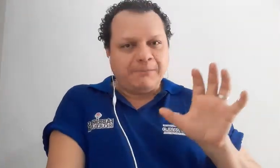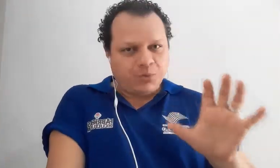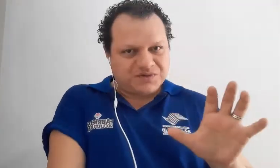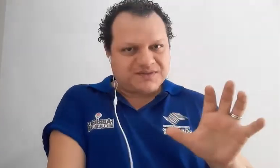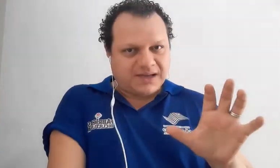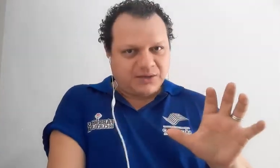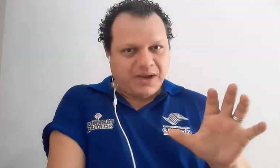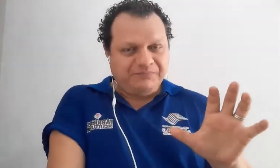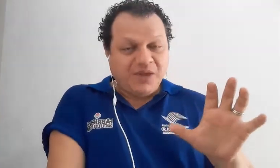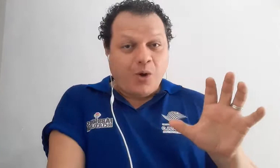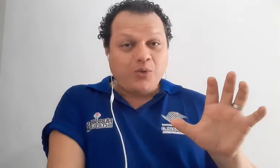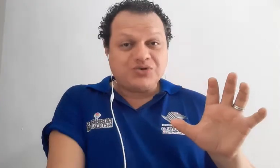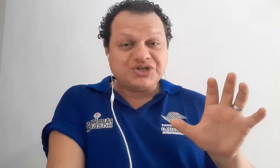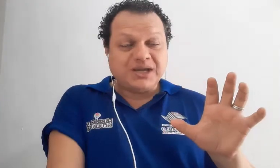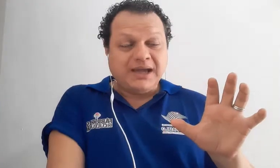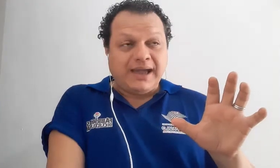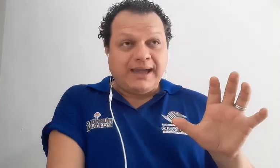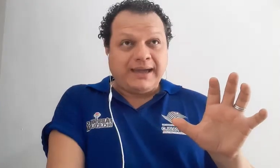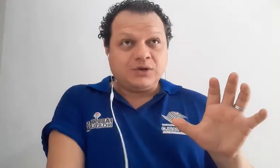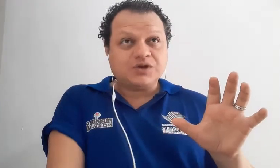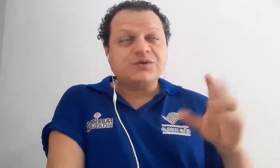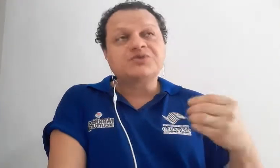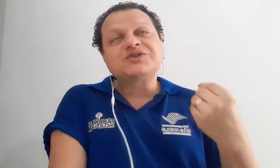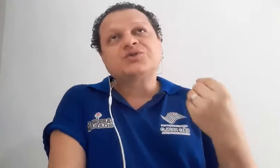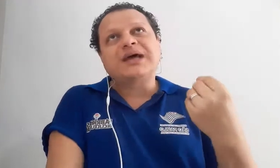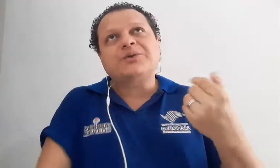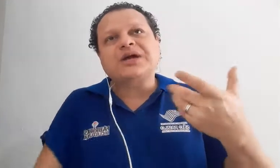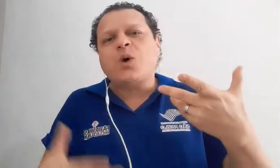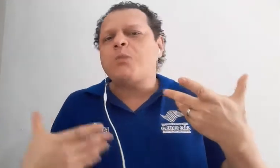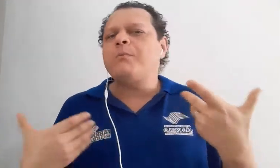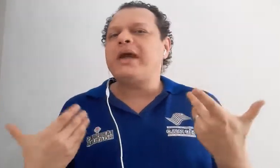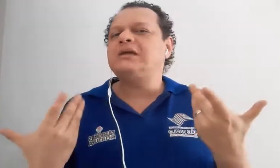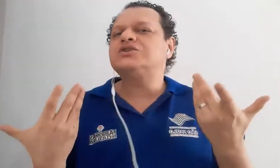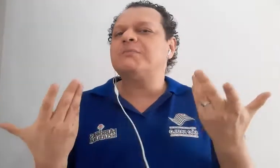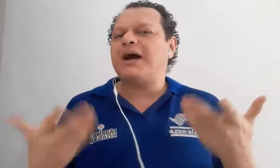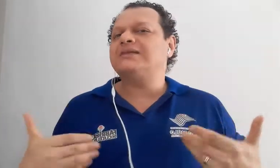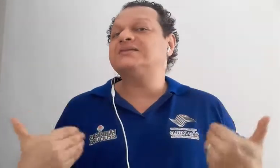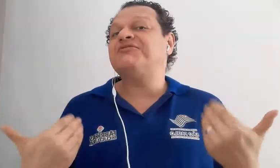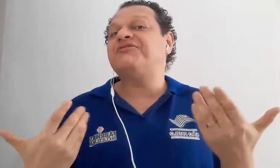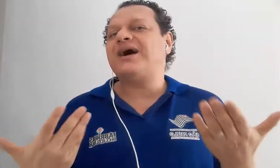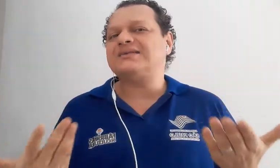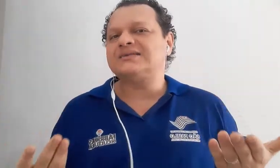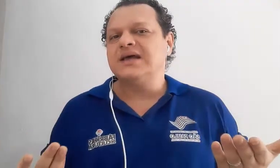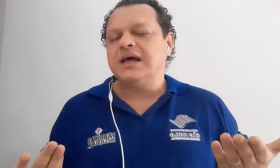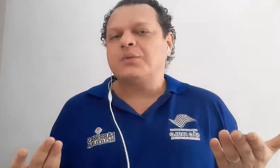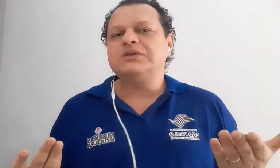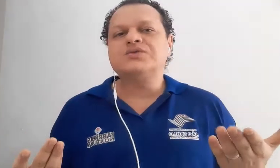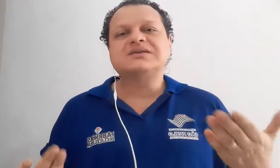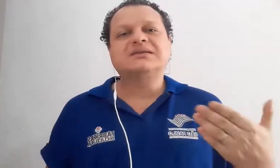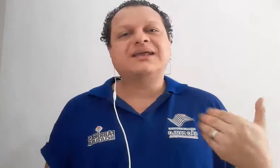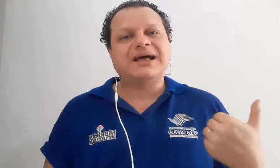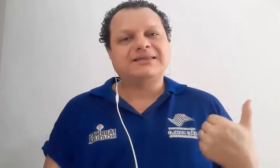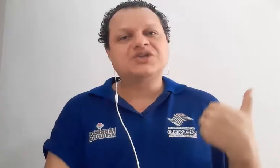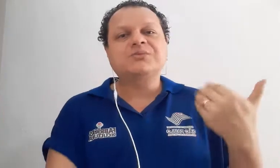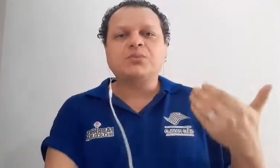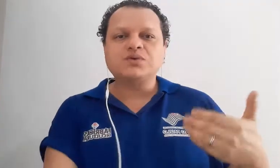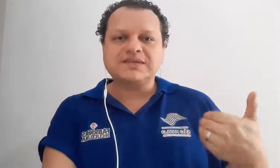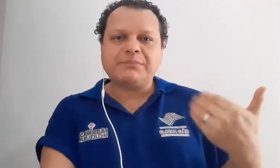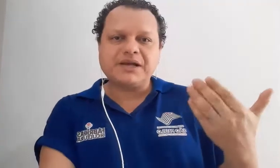música, não é? Onde nós vamos estudar o que comumente mais se faz quando se trata de música para